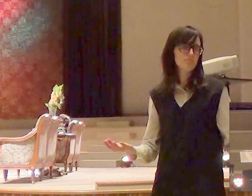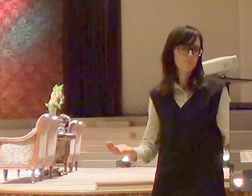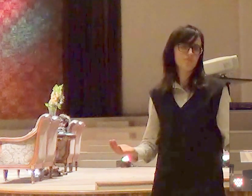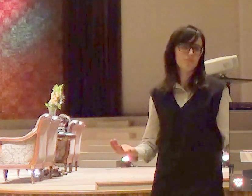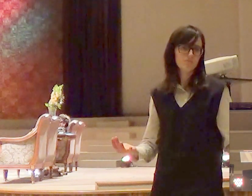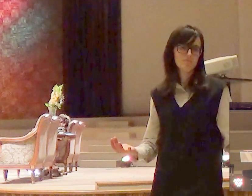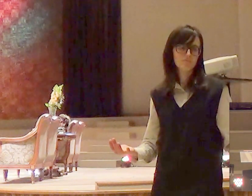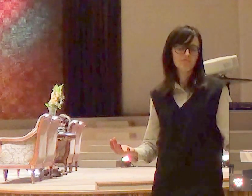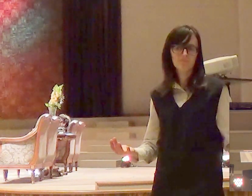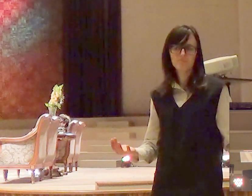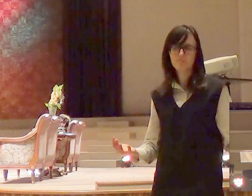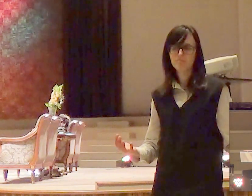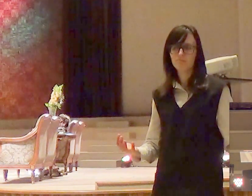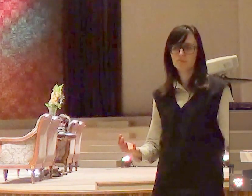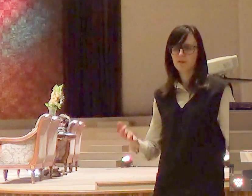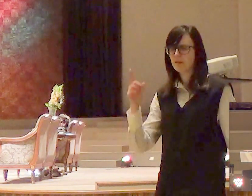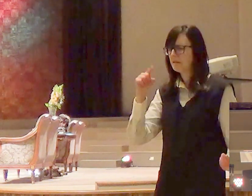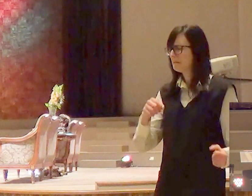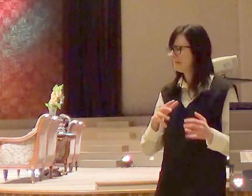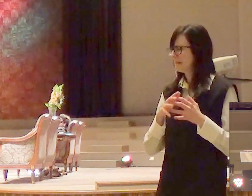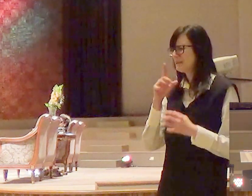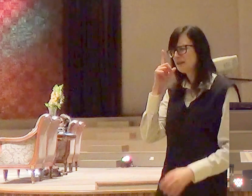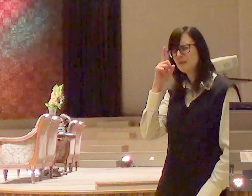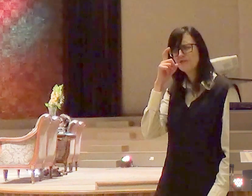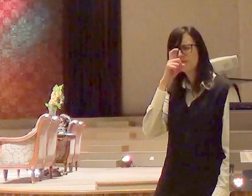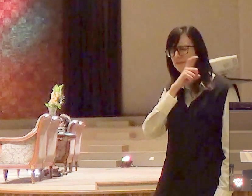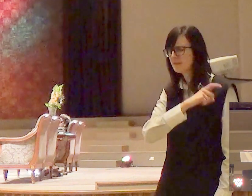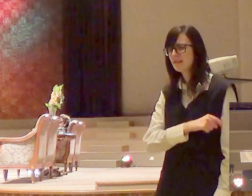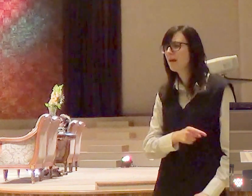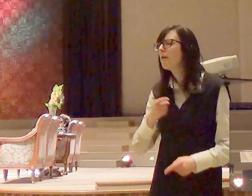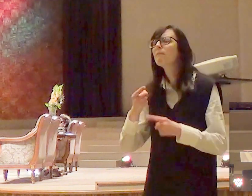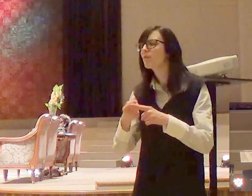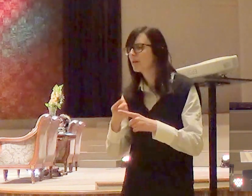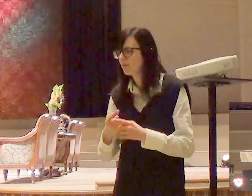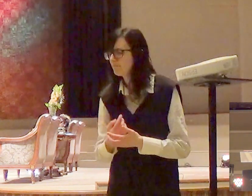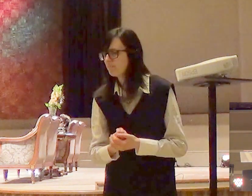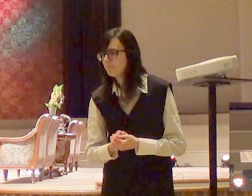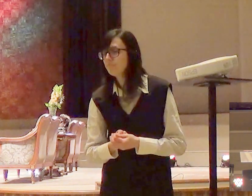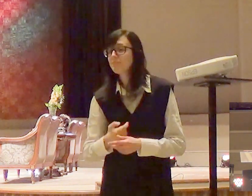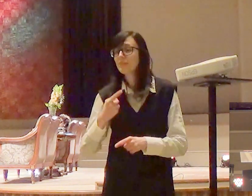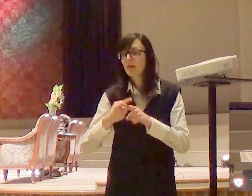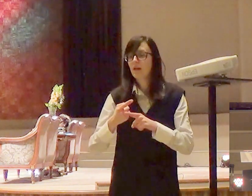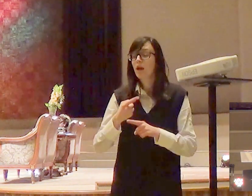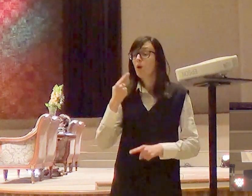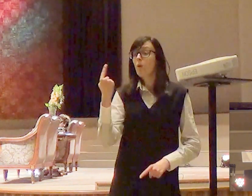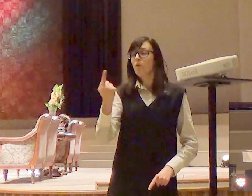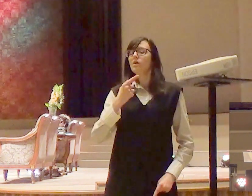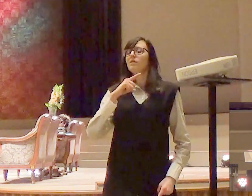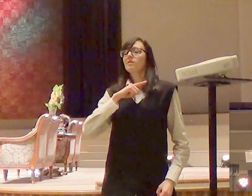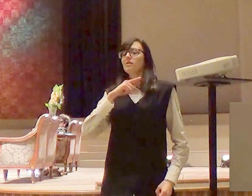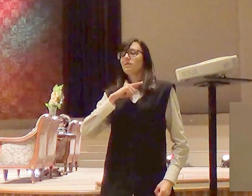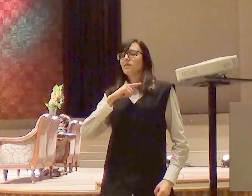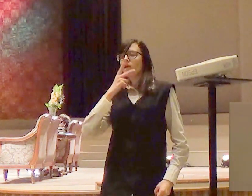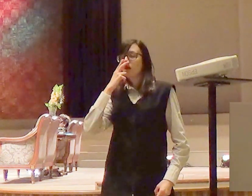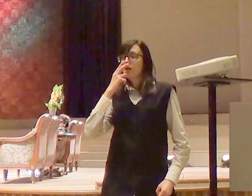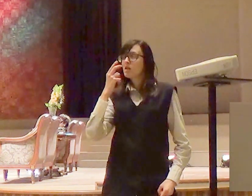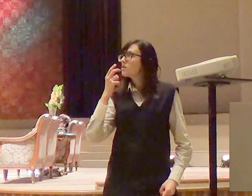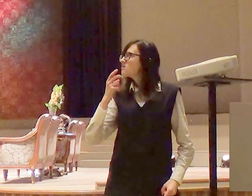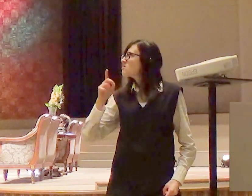e sabe é muito complicado porque nessa altura a gente valoriza muito mais o pacto do que a gente tem com